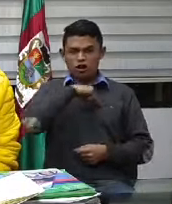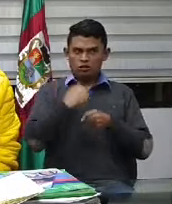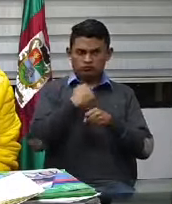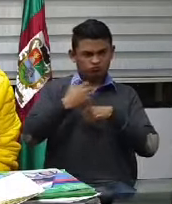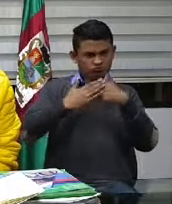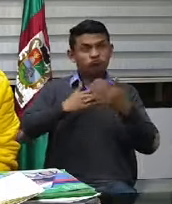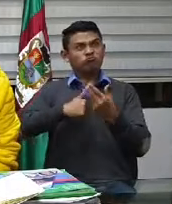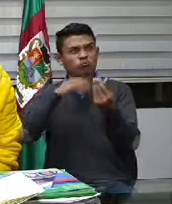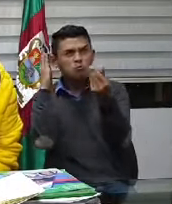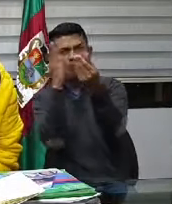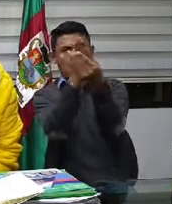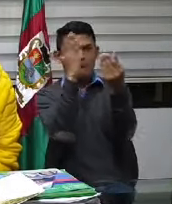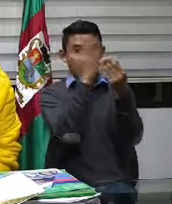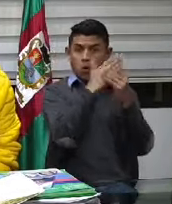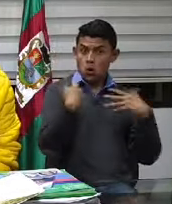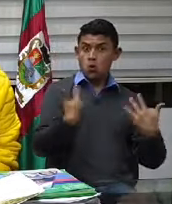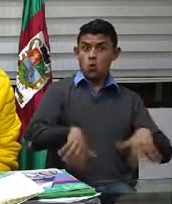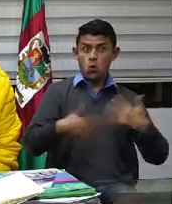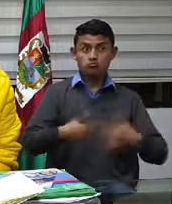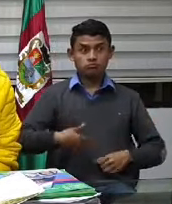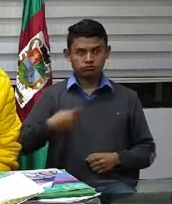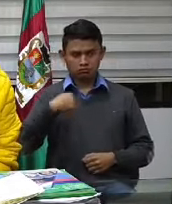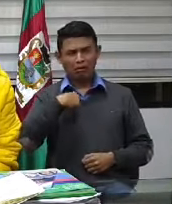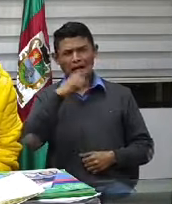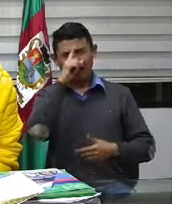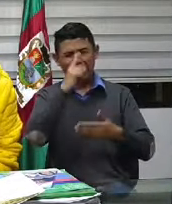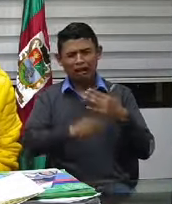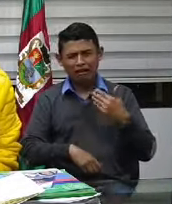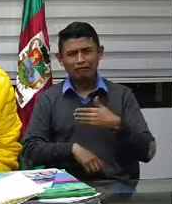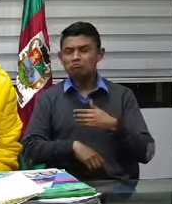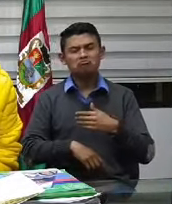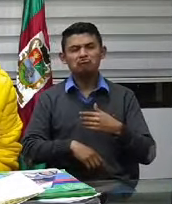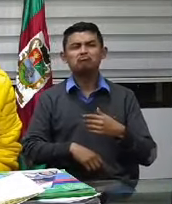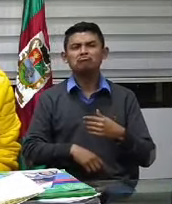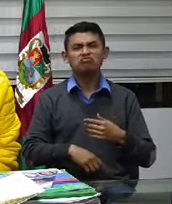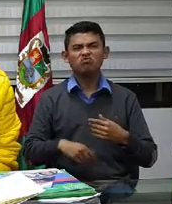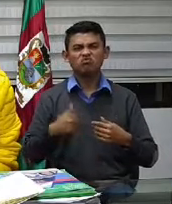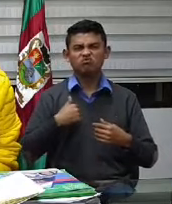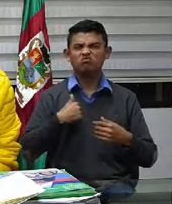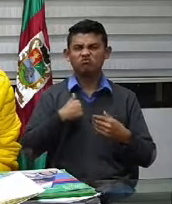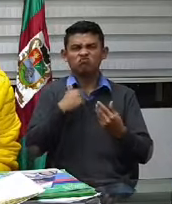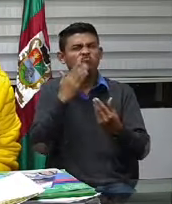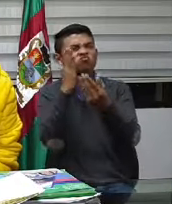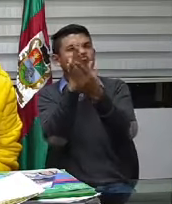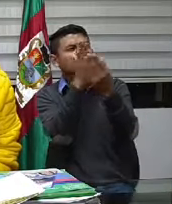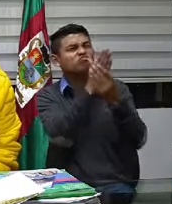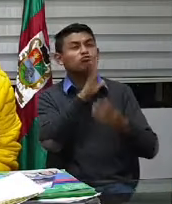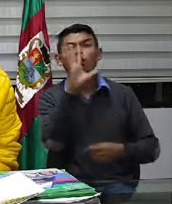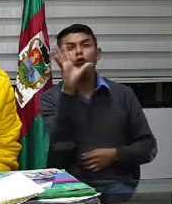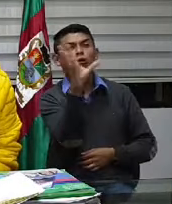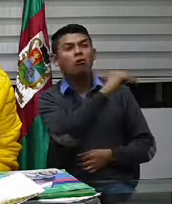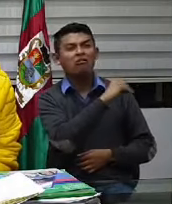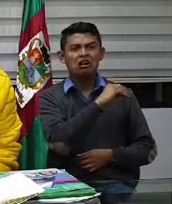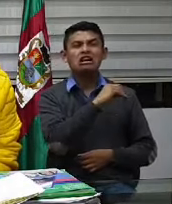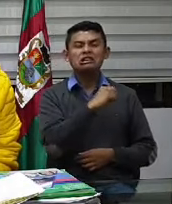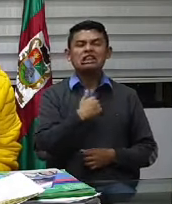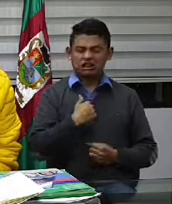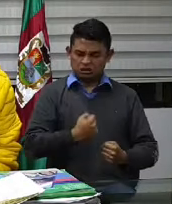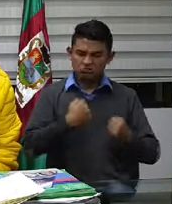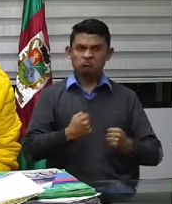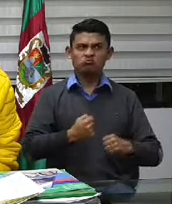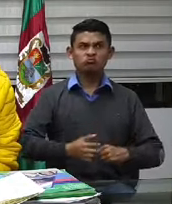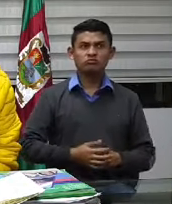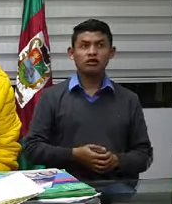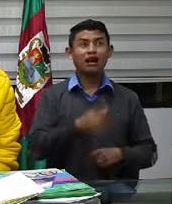que más necesitan. Y no me arrepiento de ninguno de los sitios en donde hemos ido a llevar todos estos apoyos. Es gente que